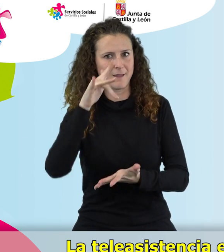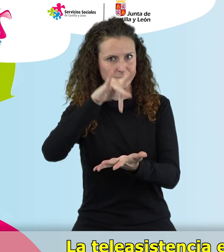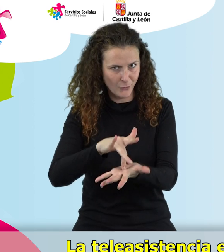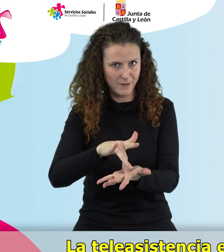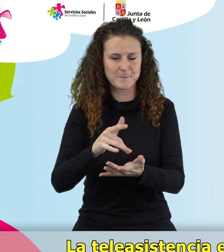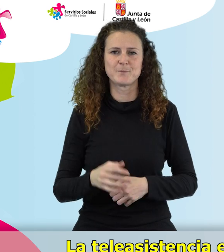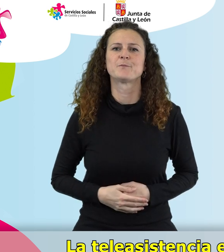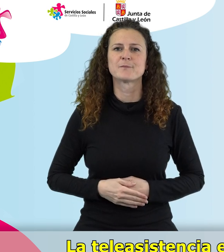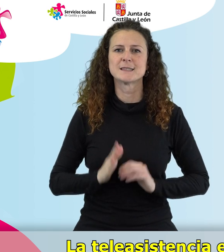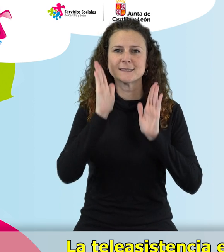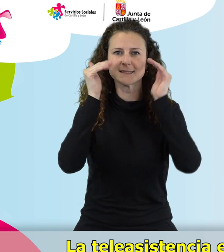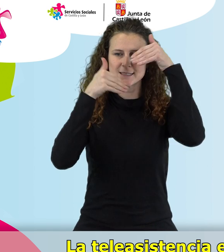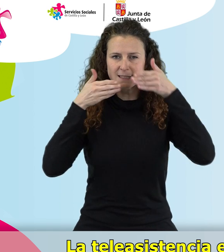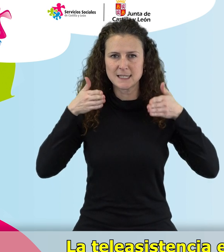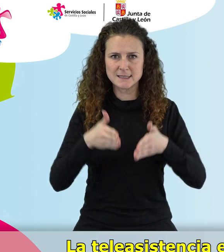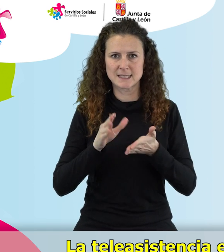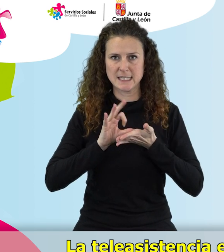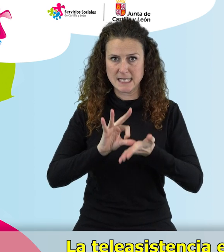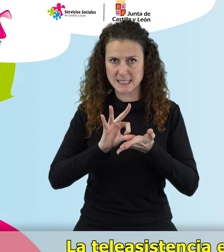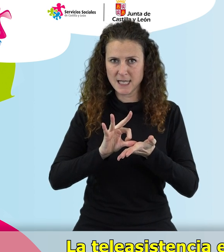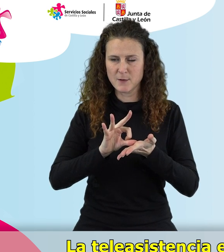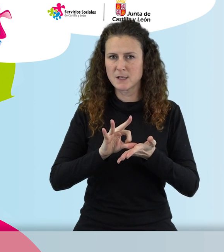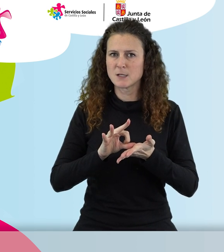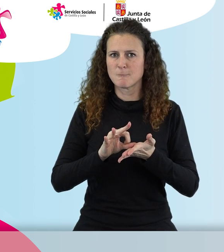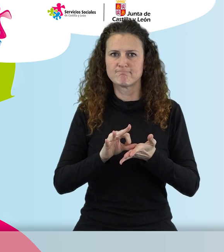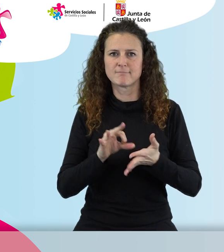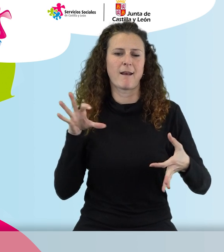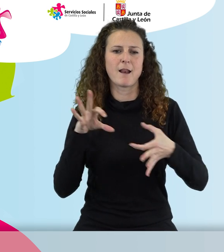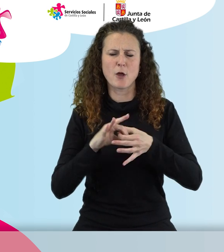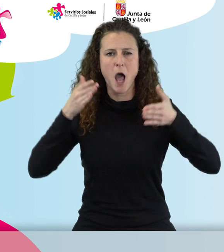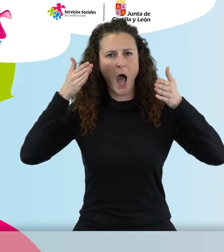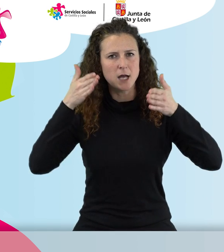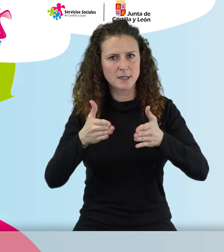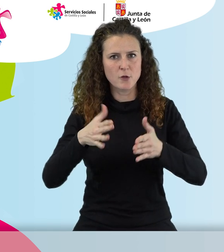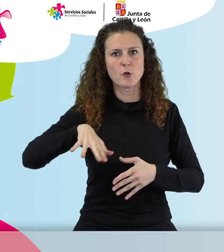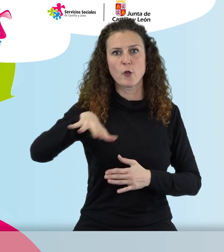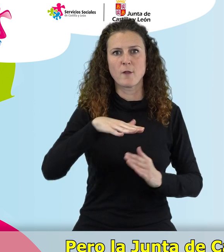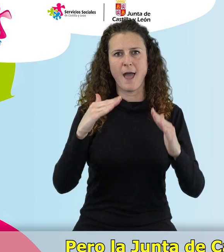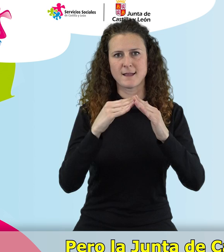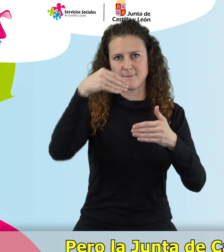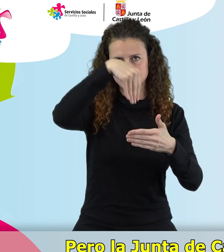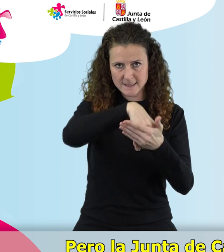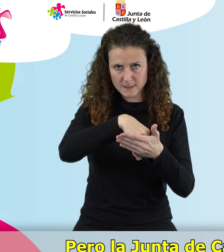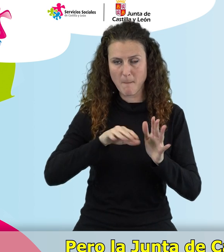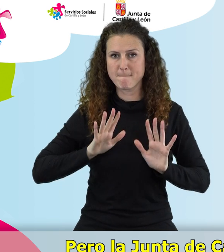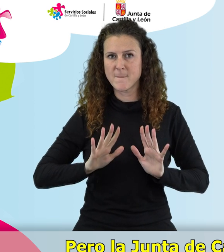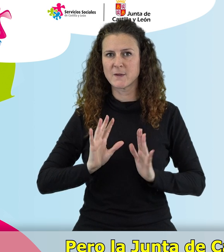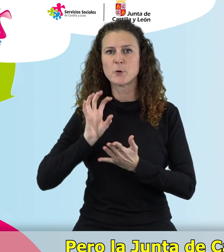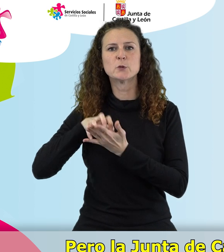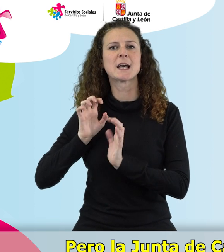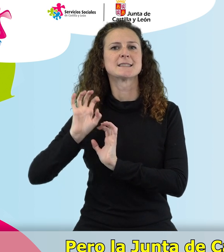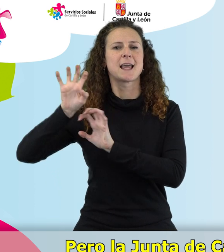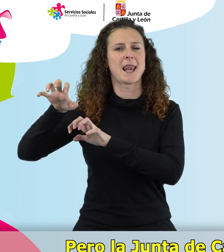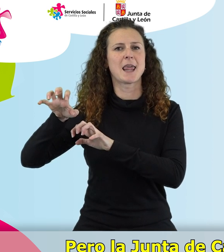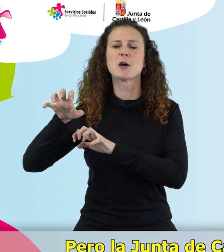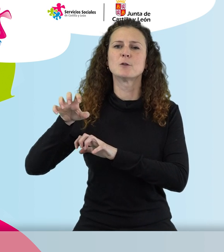La teleasistencia es un servicio que relacionamos con la atención, sobre todo en el domicilio. Pero la Junta de Castilla